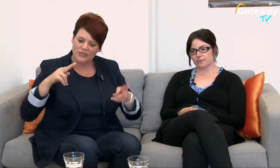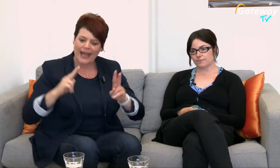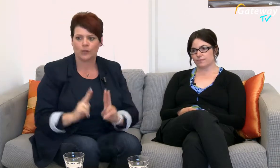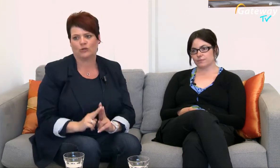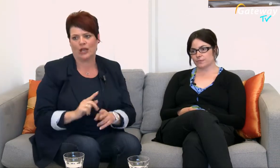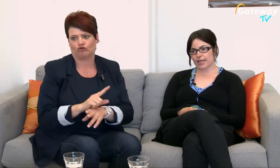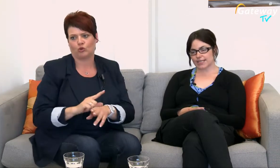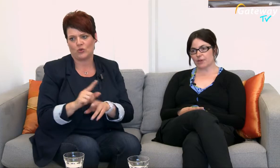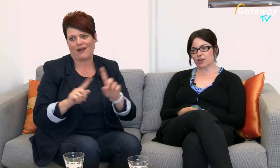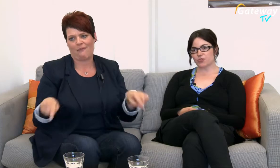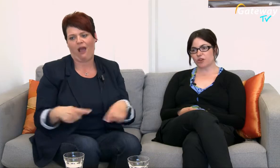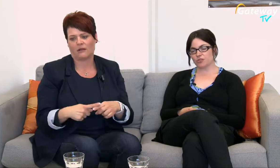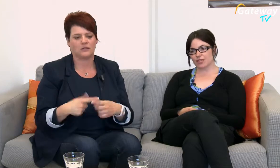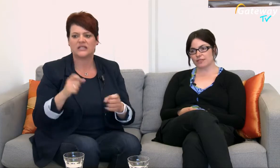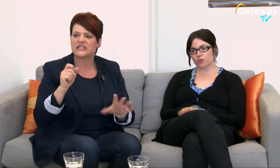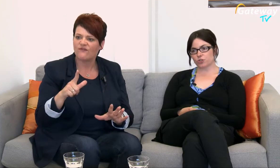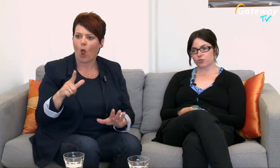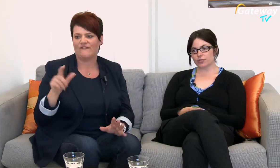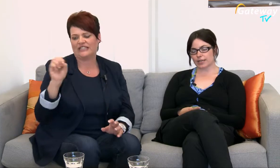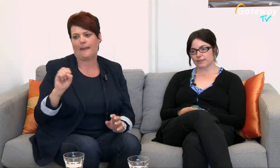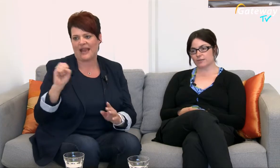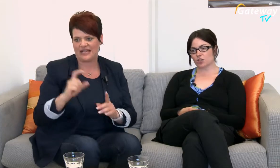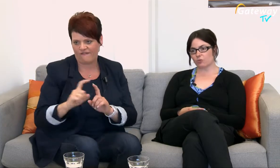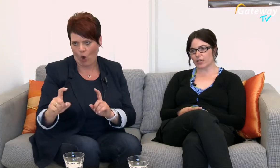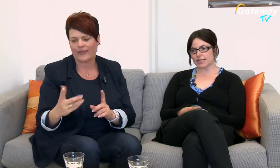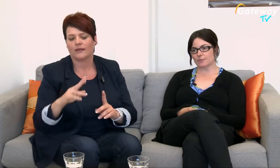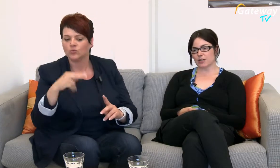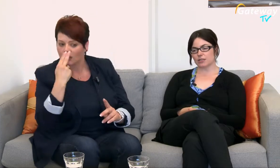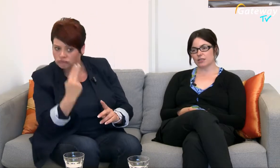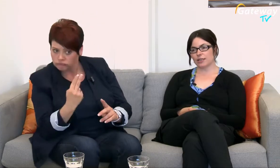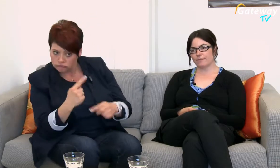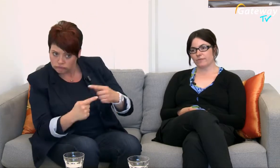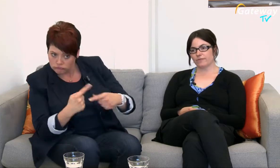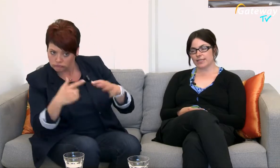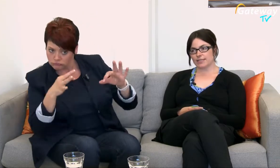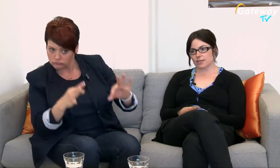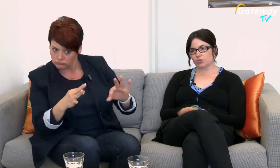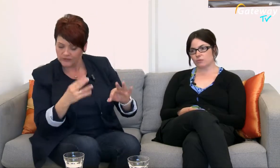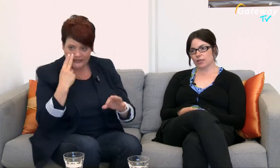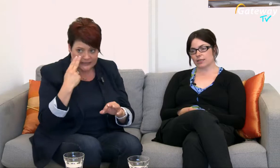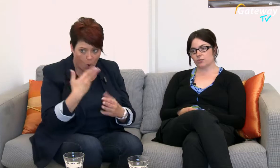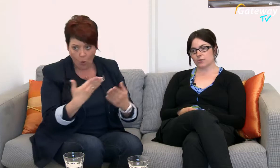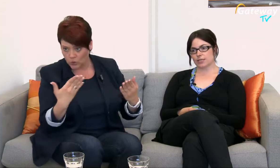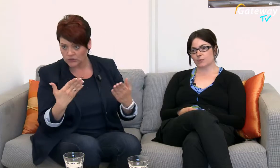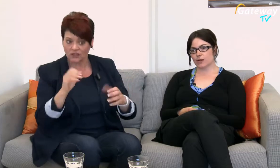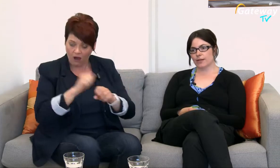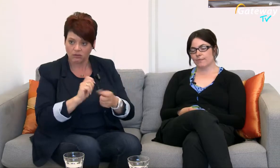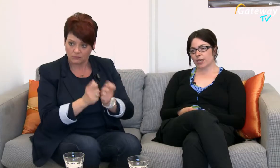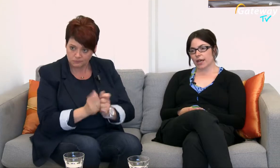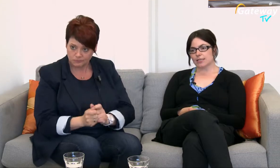erst mal auf zwölf Semesterwochen schon und dann schaut man erst mal, wie ist dieser Stundenplan dann umsetzbar? Dann ein